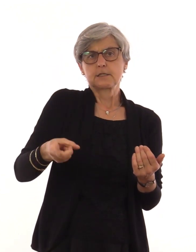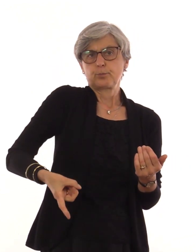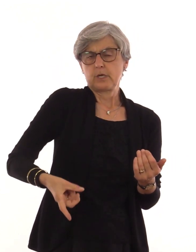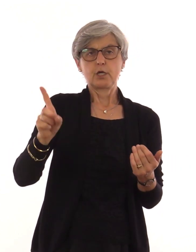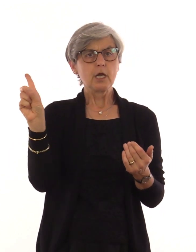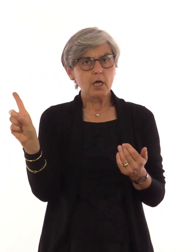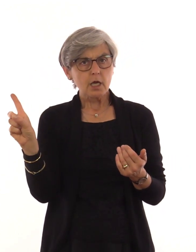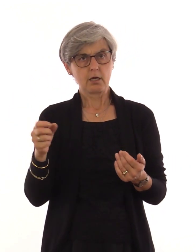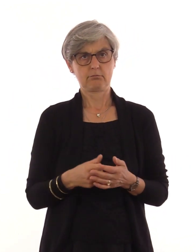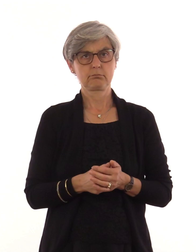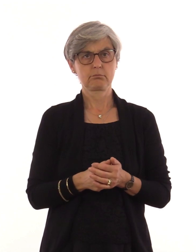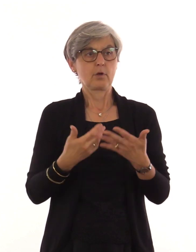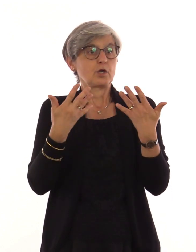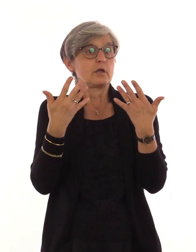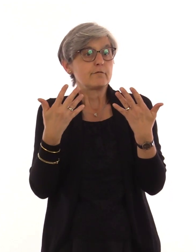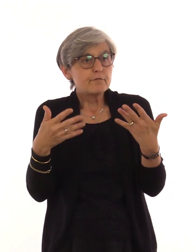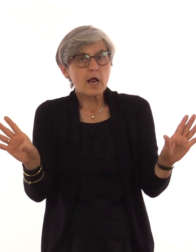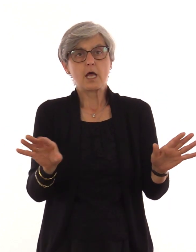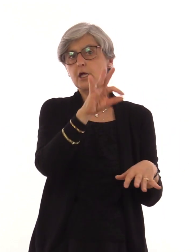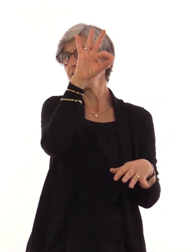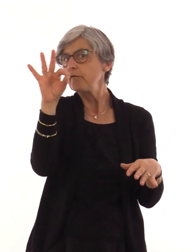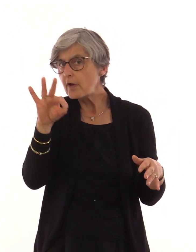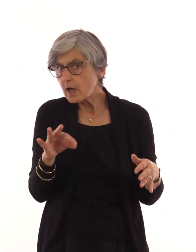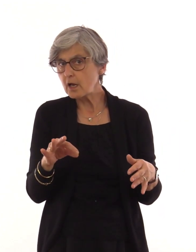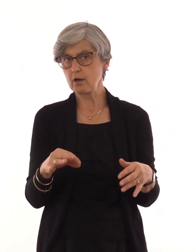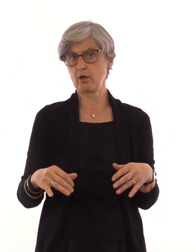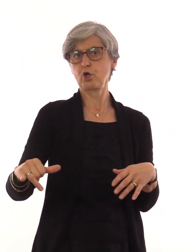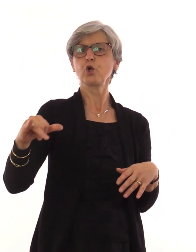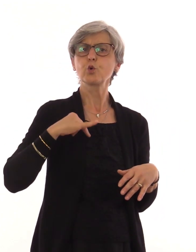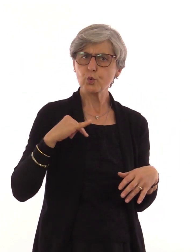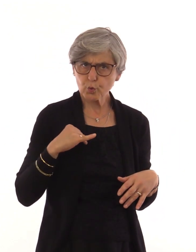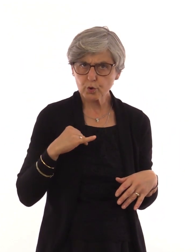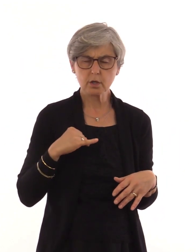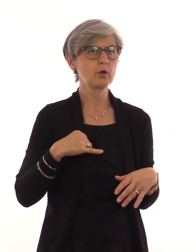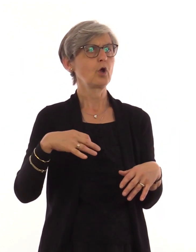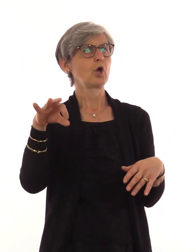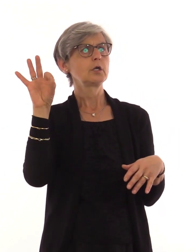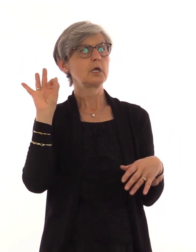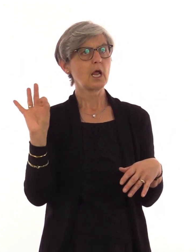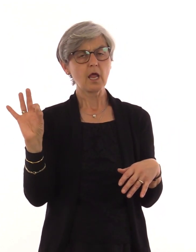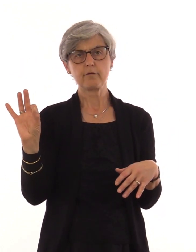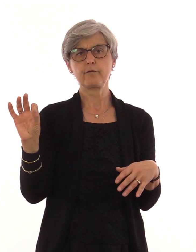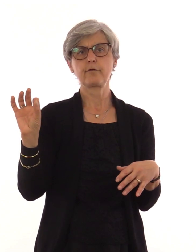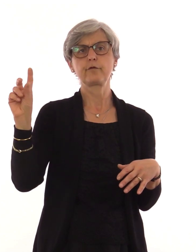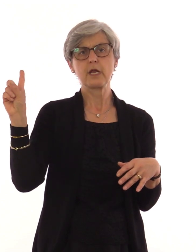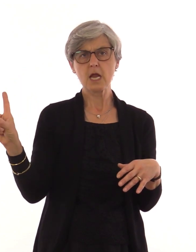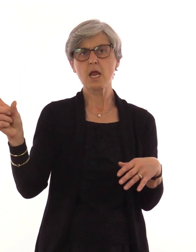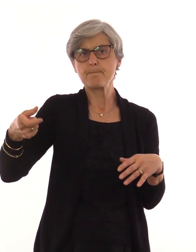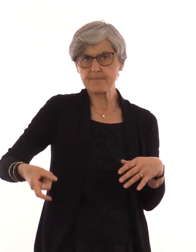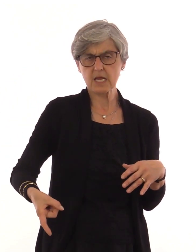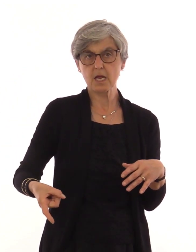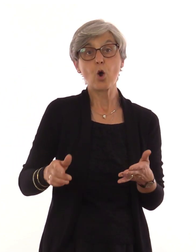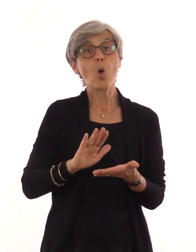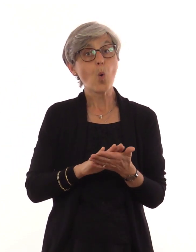Freien Wähler, die SPD, die Grünen, die FDP oder